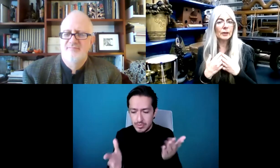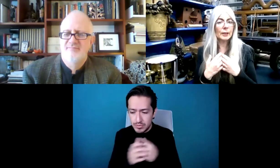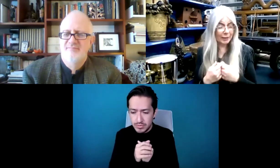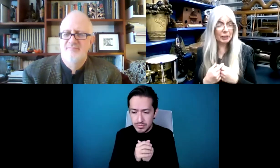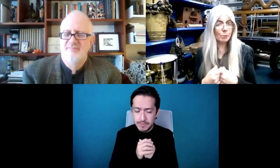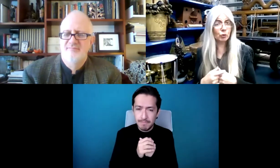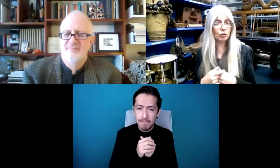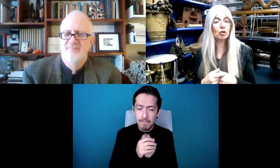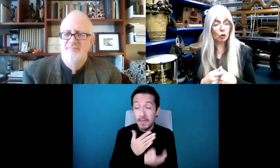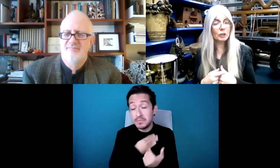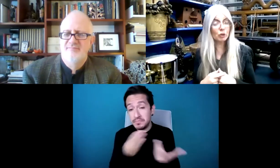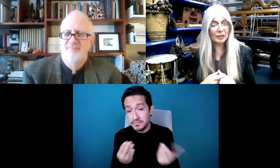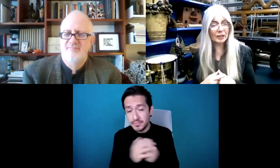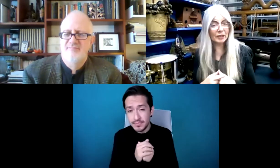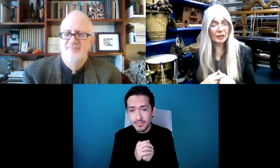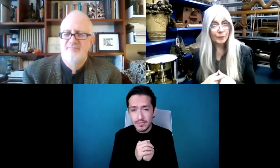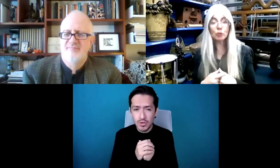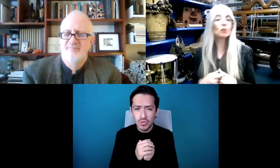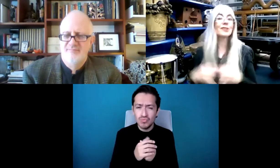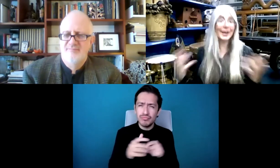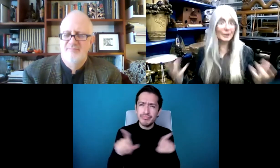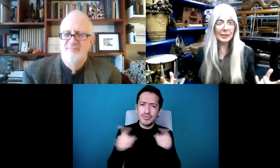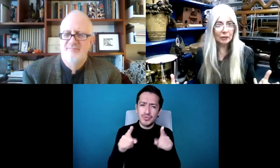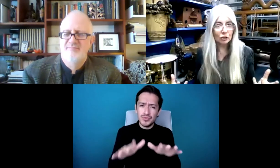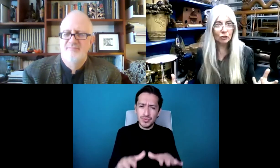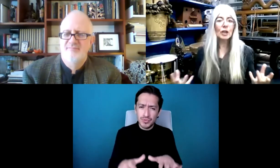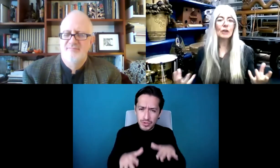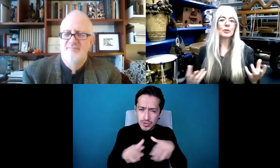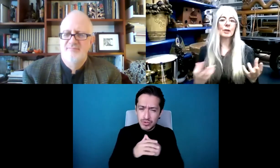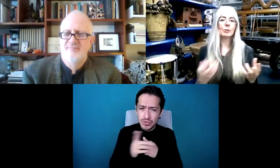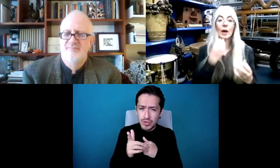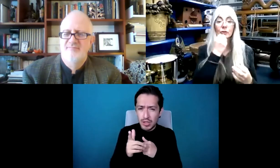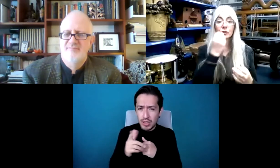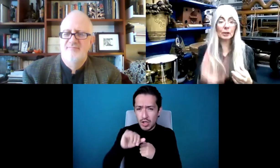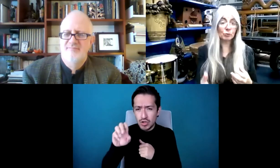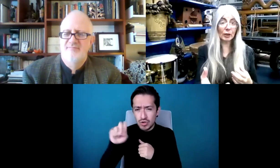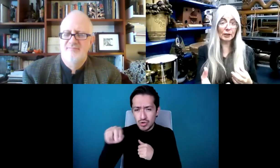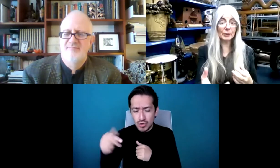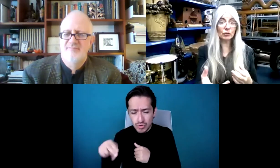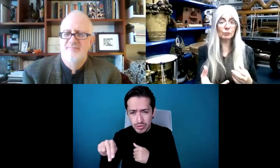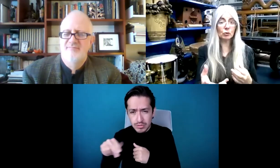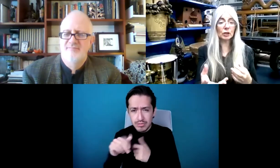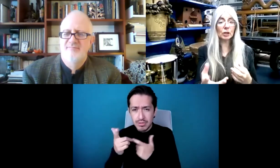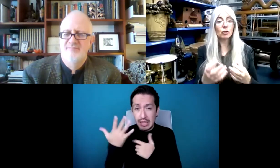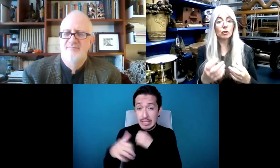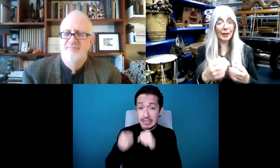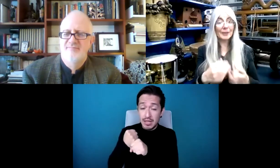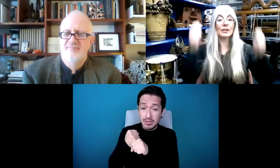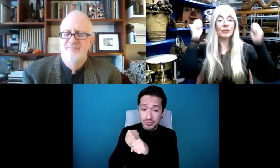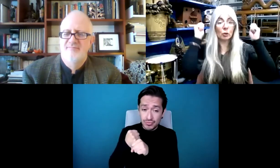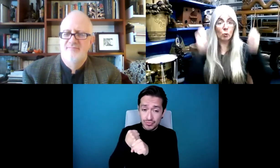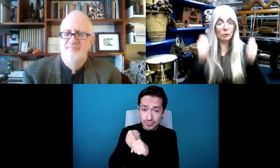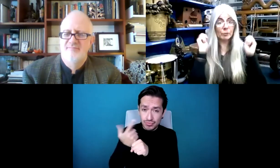bueno, un concierto de John Rogliano tomó 10 años del momento que le